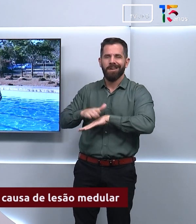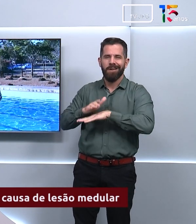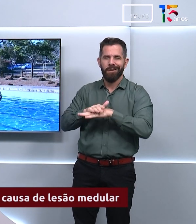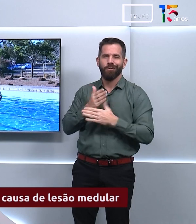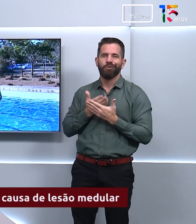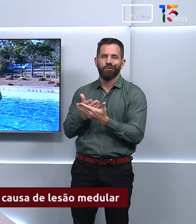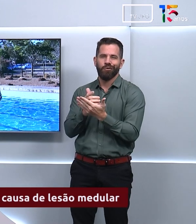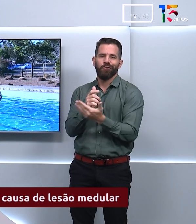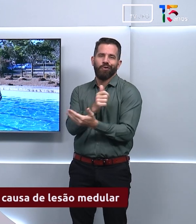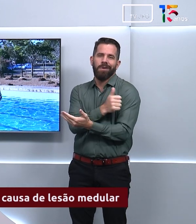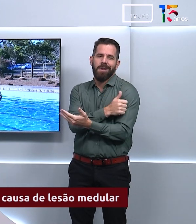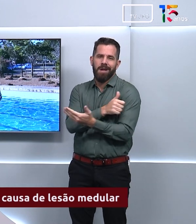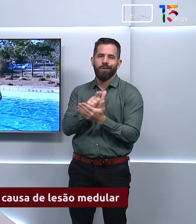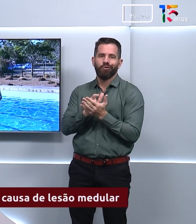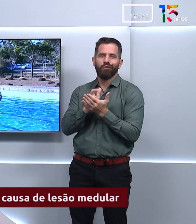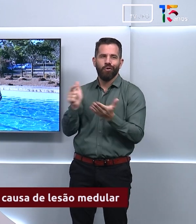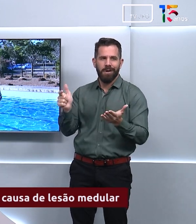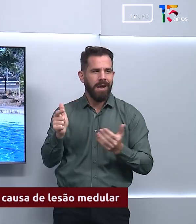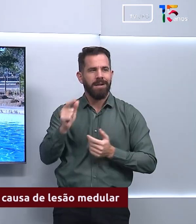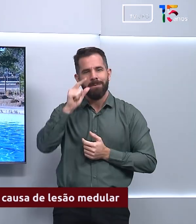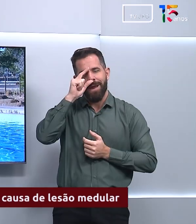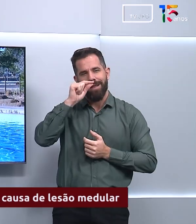jornalismo Maria Fernanda Ribeiro